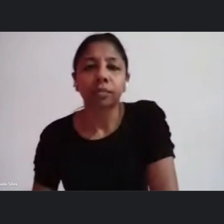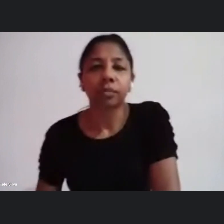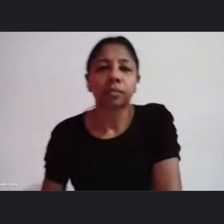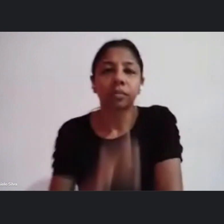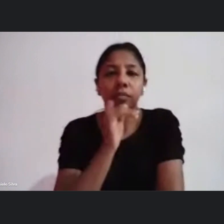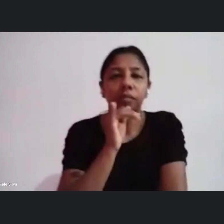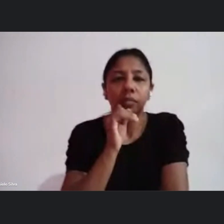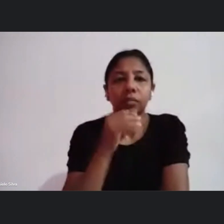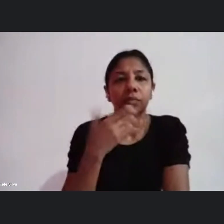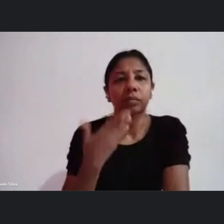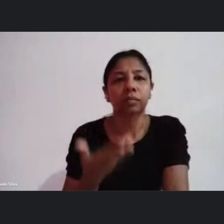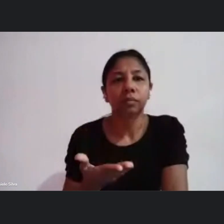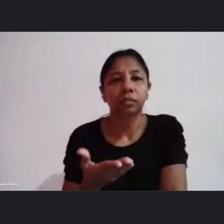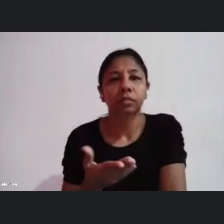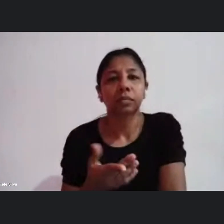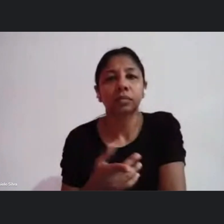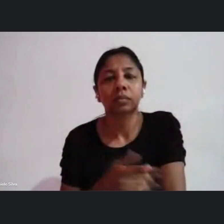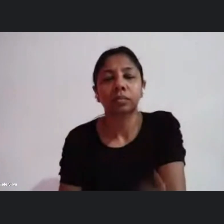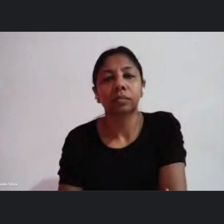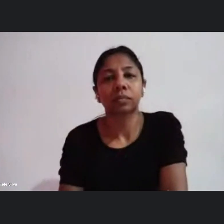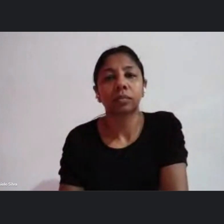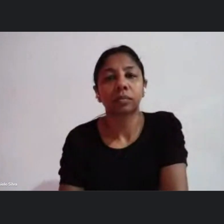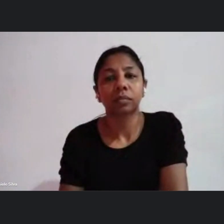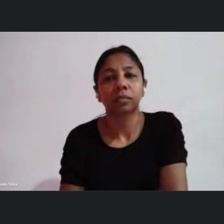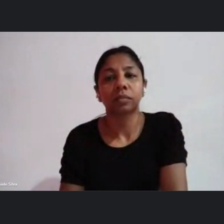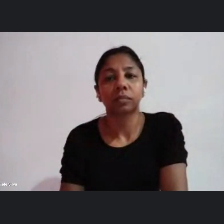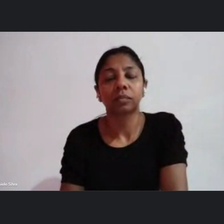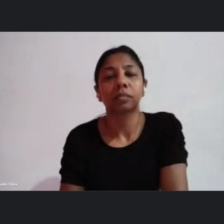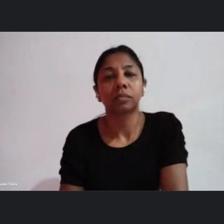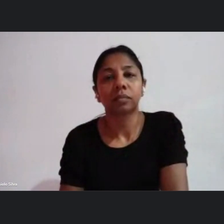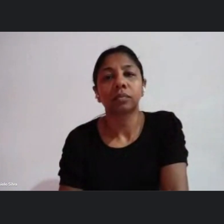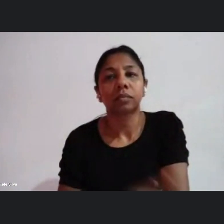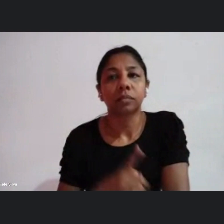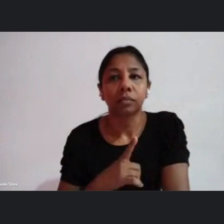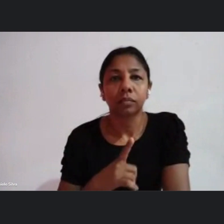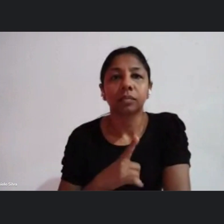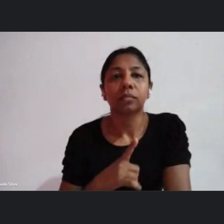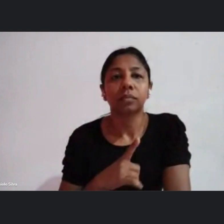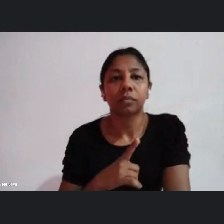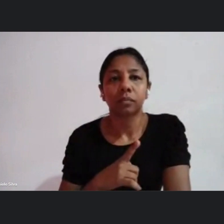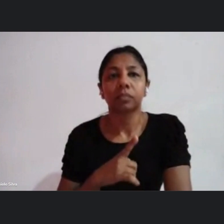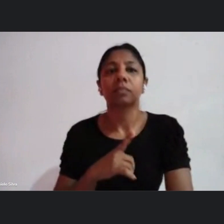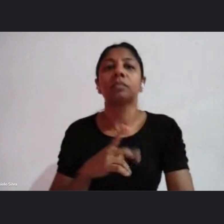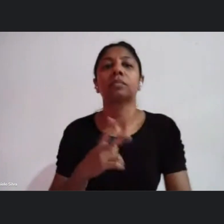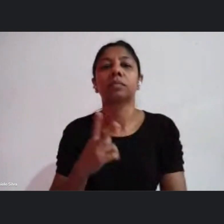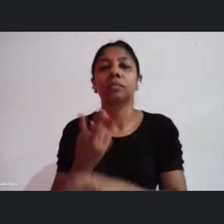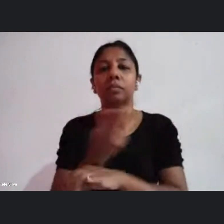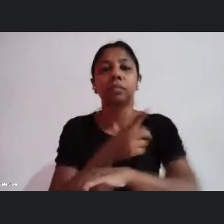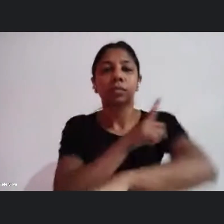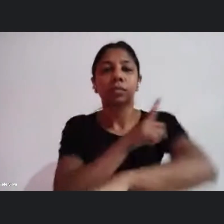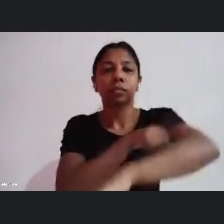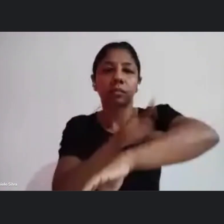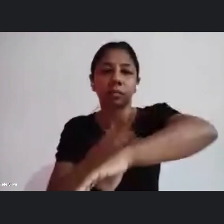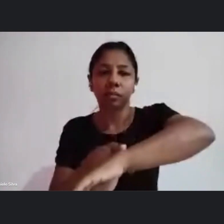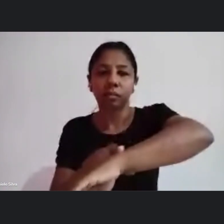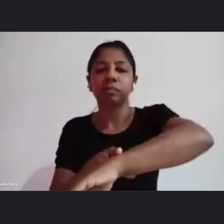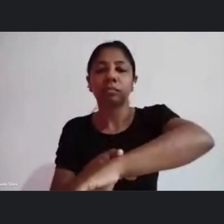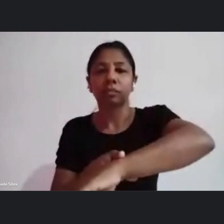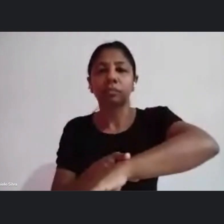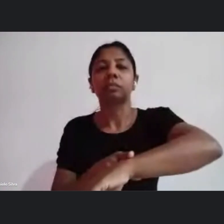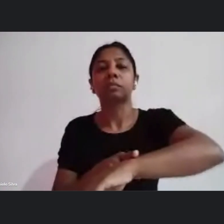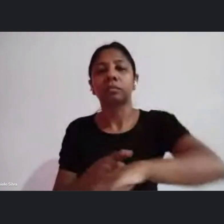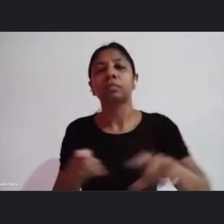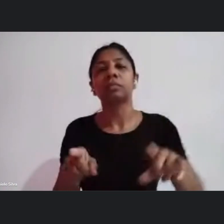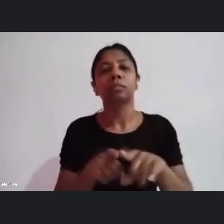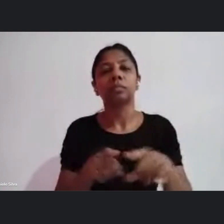Rendeira mas a gente também fez essa varredura na Zona Norte mas também dialogamos com o Wern